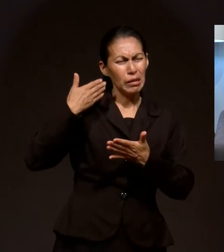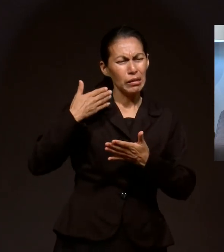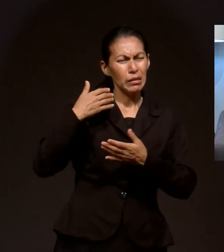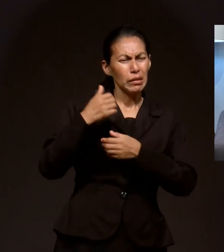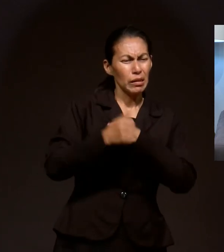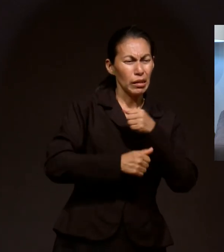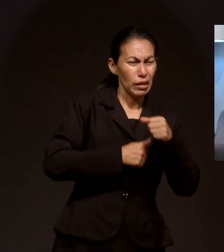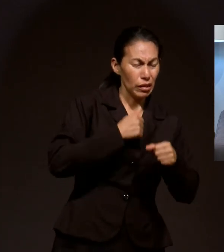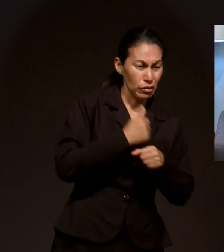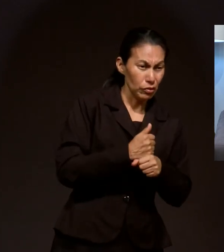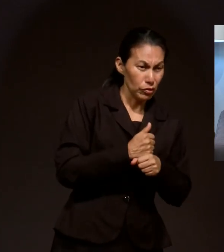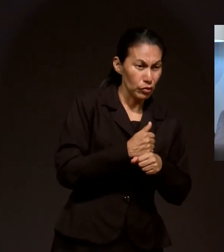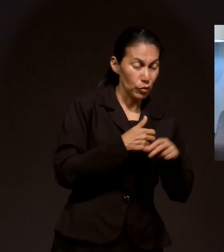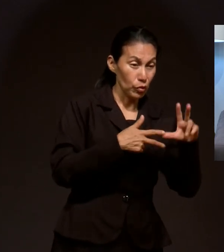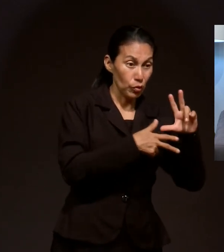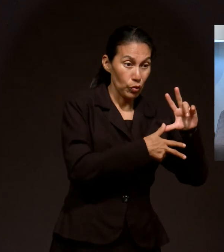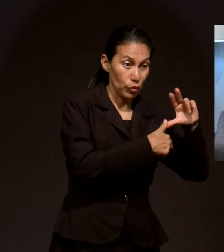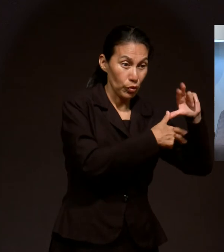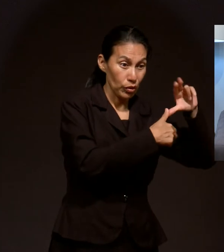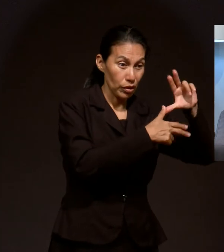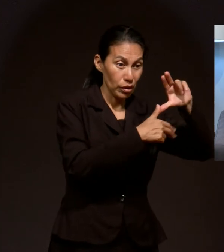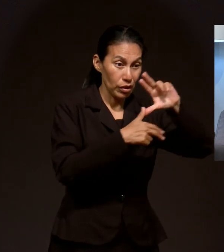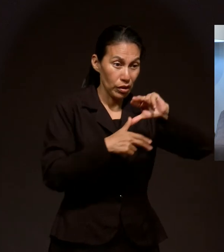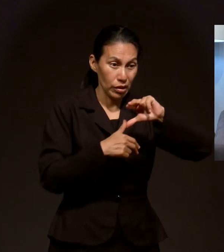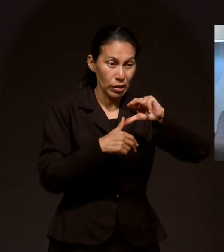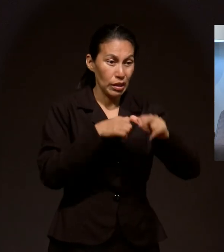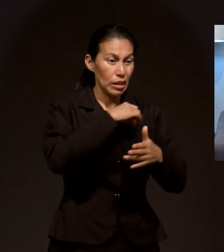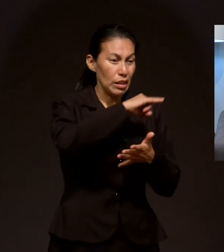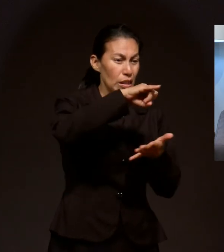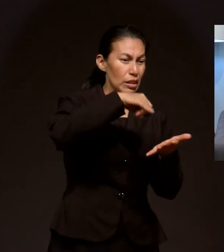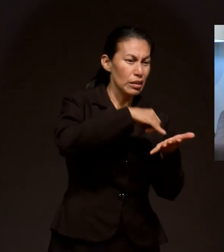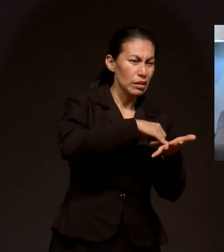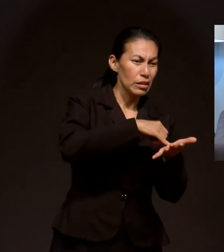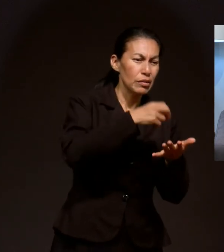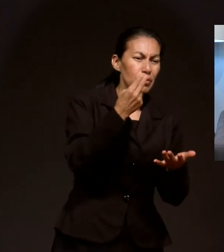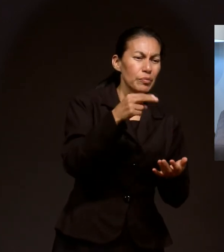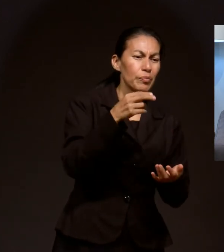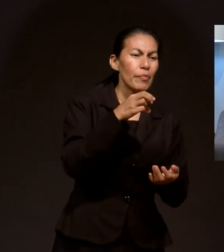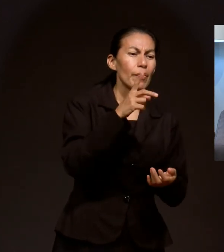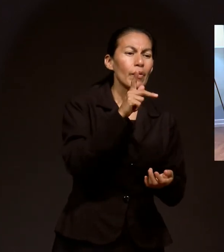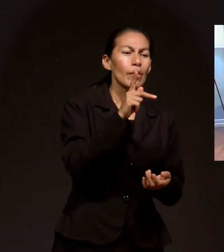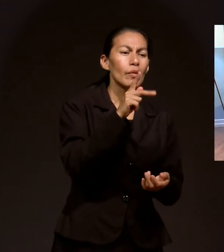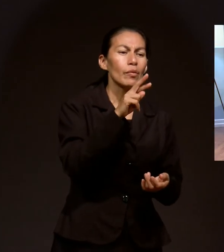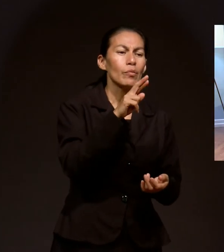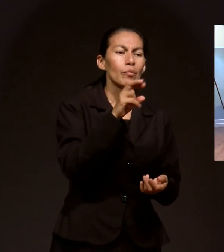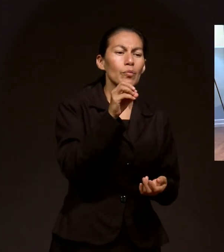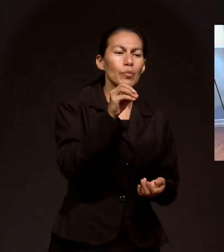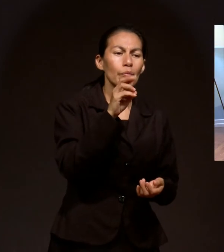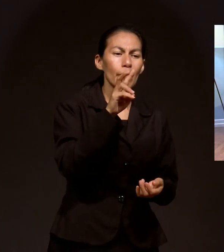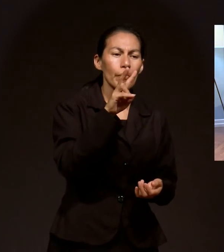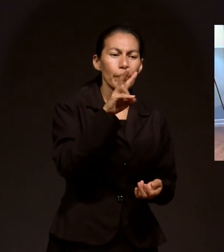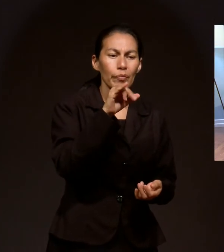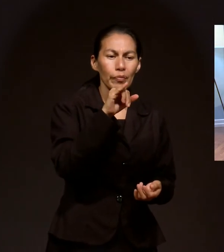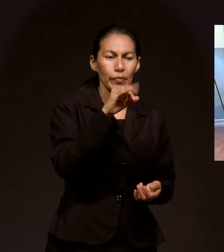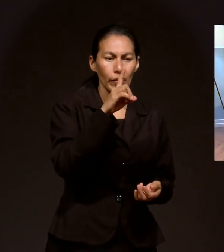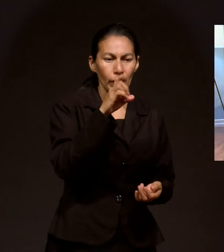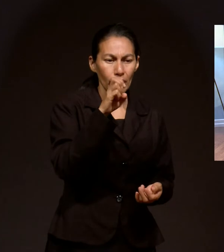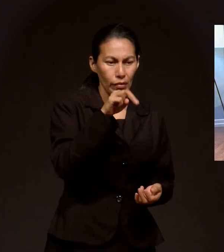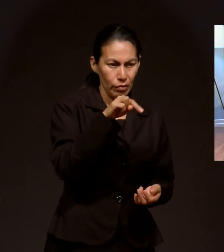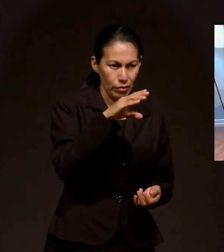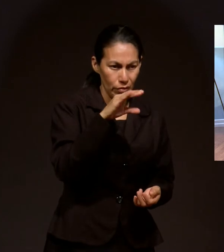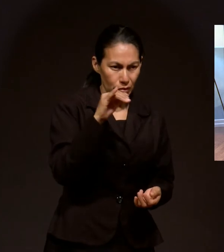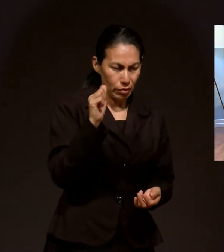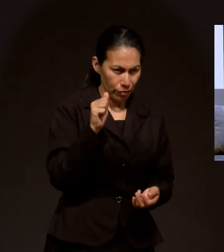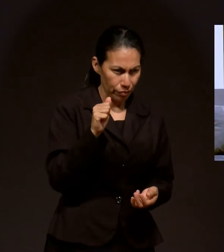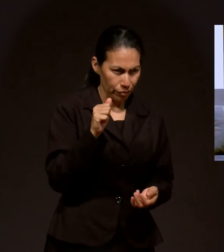por un tremendo huracán que pasó por una isla, la isla Providencia. ¿Cuándo fue ese año? ¿En qué